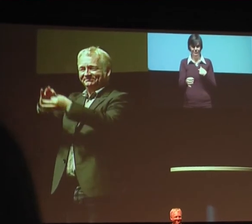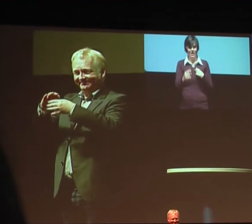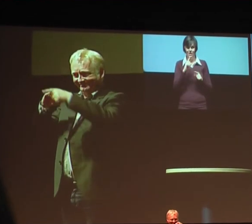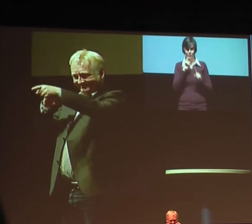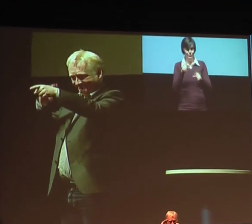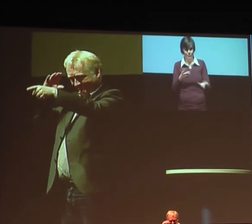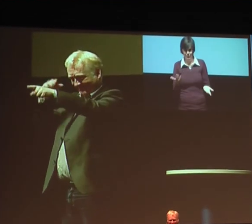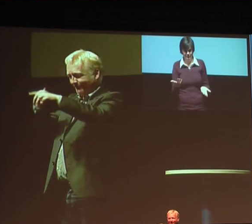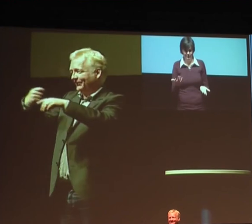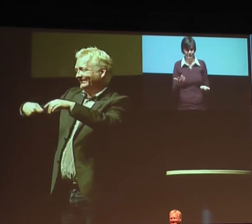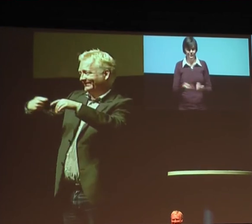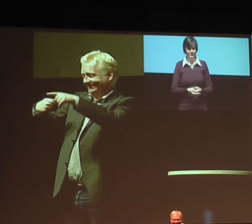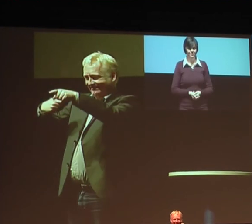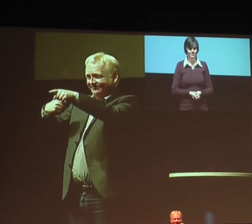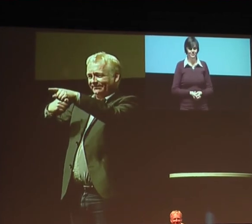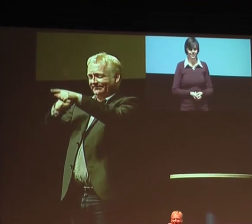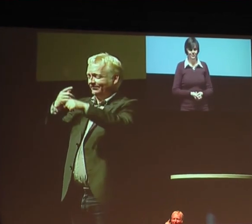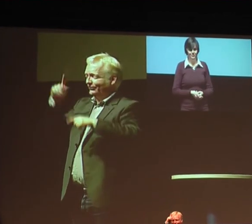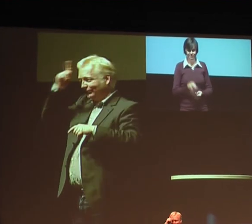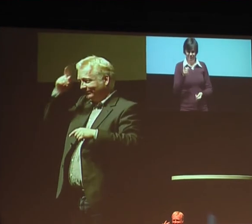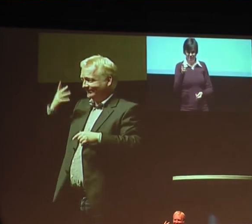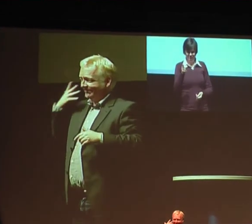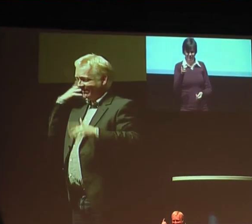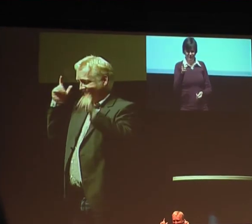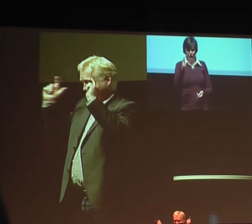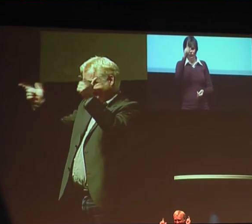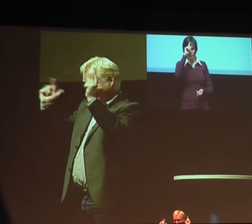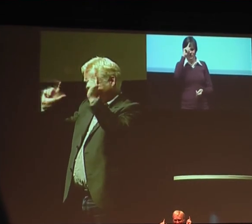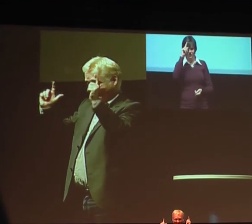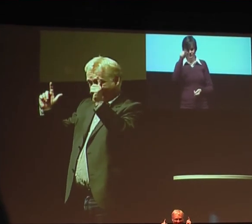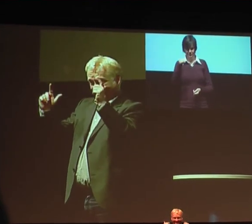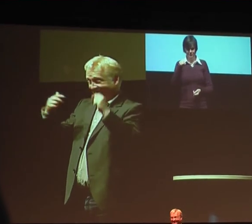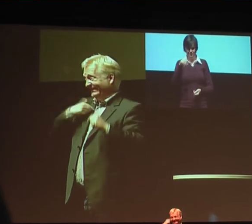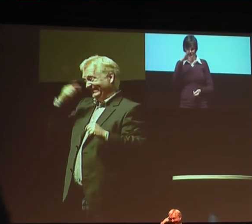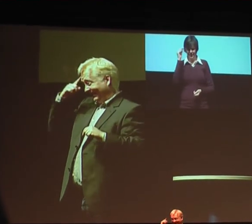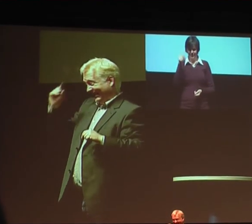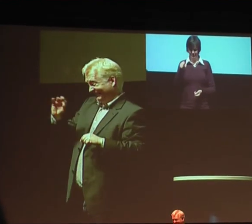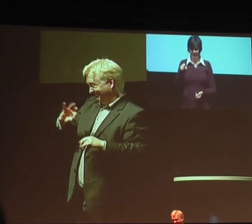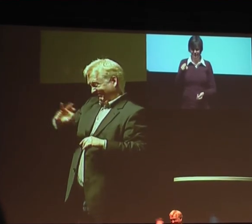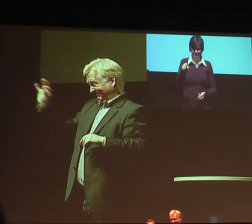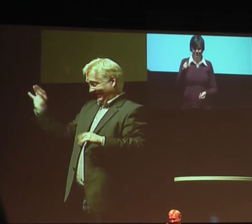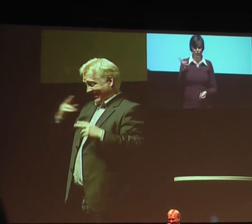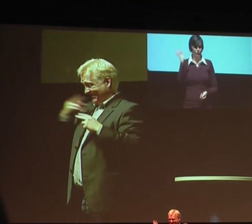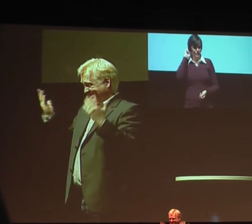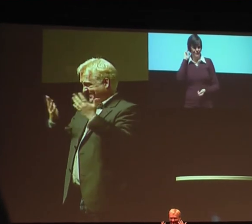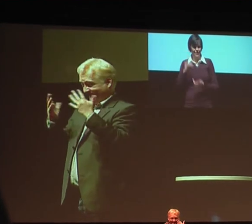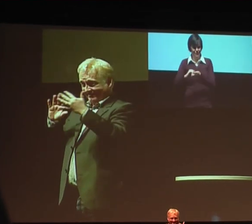da wäre jetzt meine spontane Antwort. Da sitzt der Vorsitzende der Deutschen CI-Gesellschaft. Ich glaube,